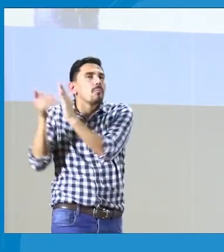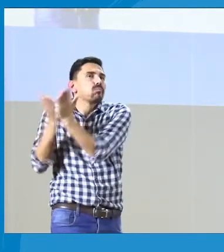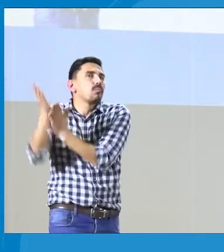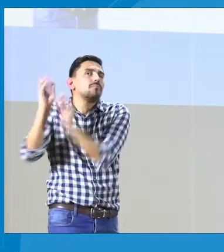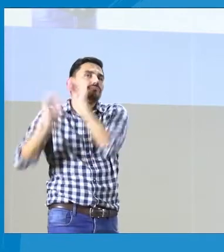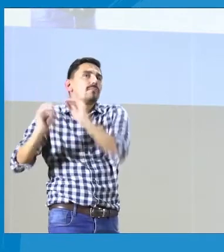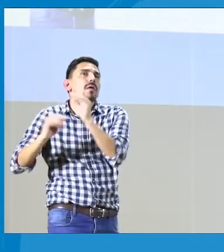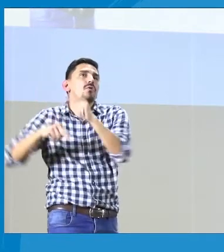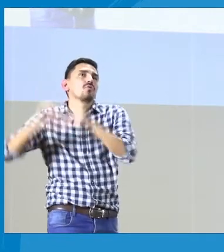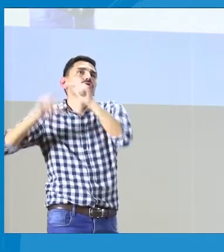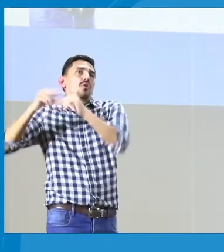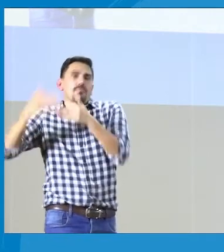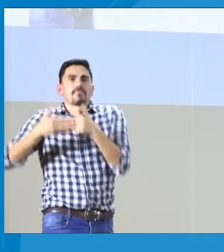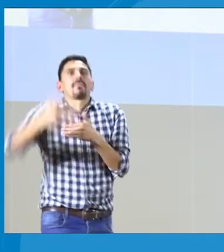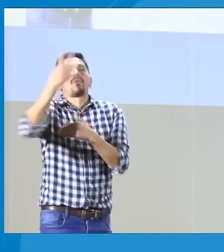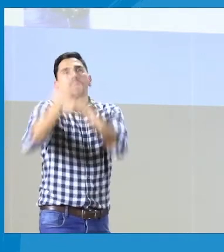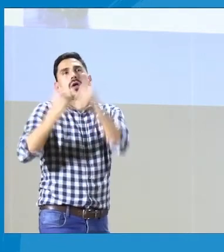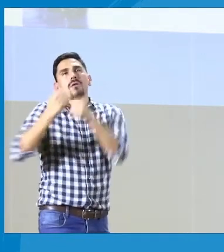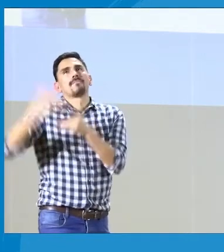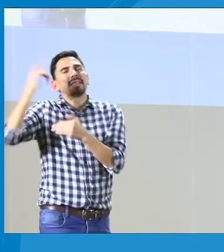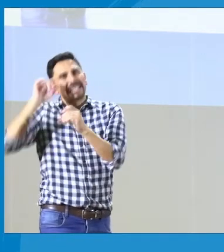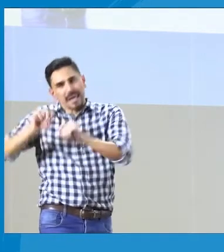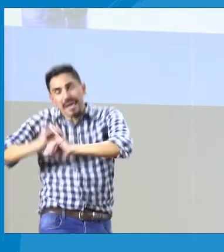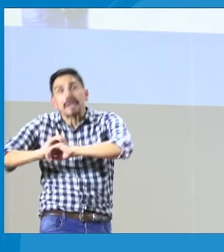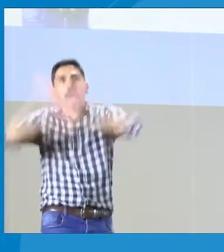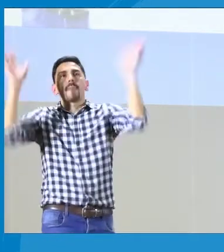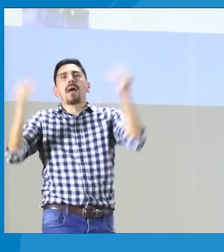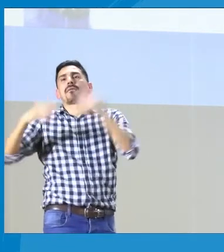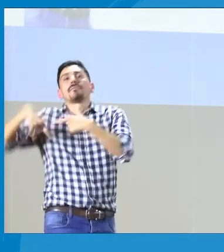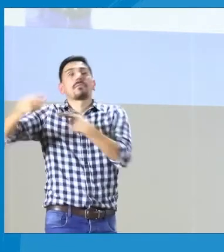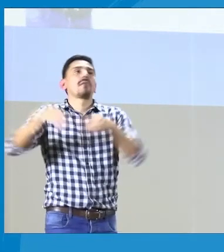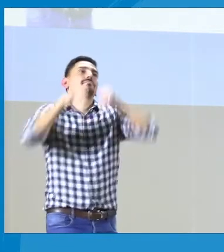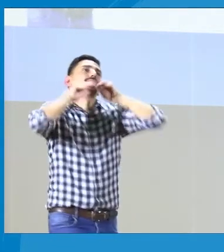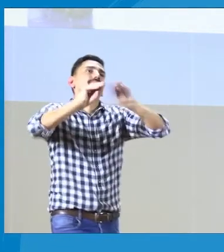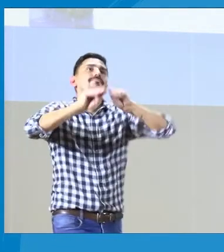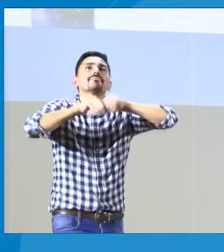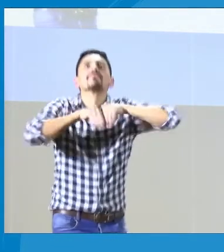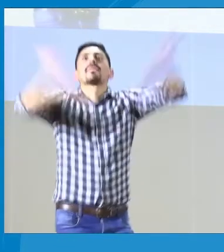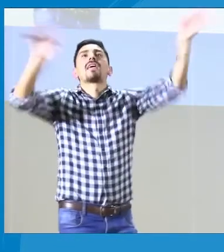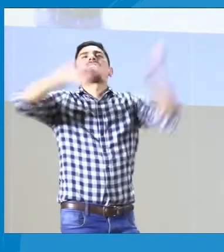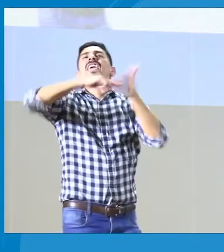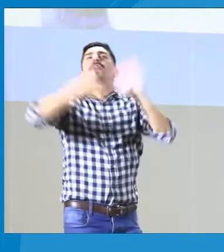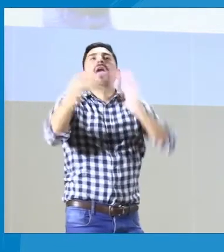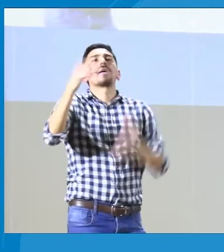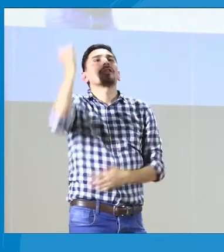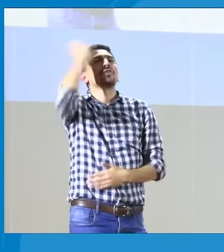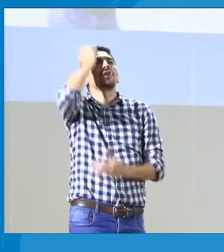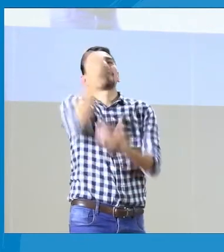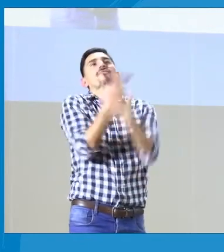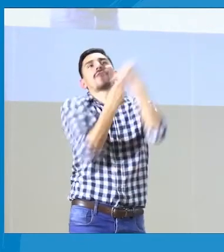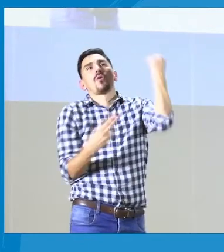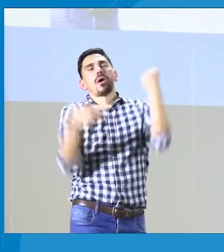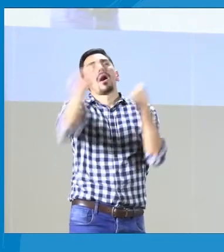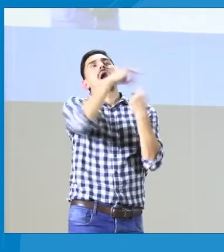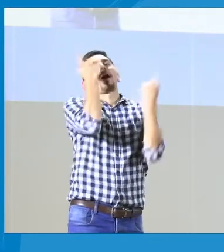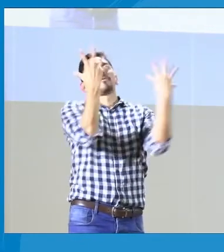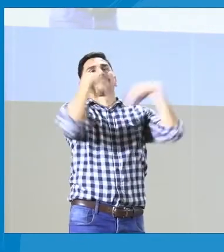niveles educativos donde va a laborar. Es una construcción que se está haciendo a cuatro años para luego poder hacer la